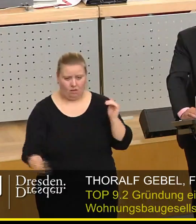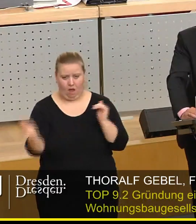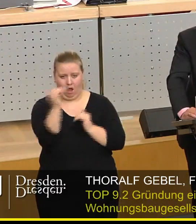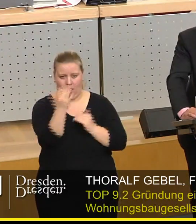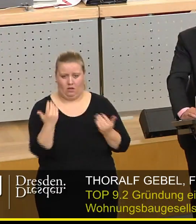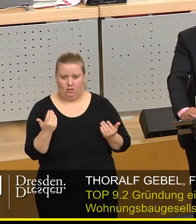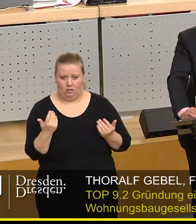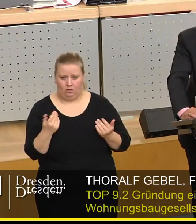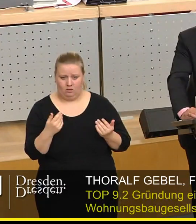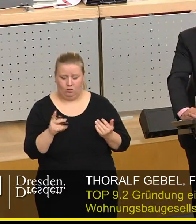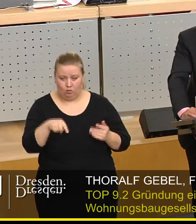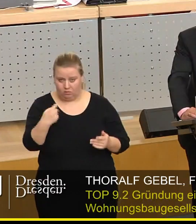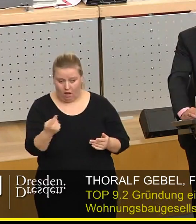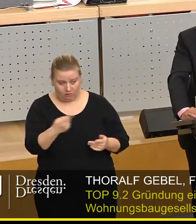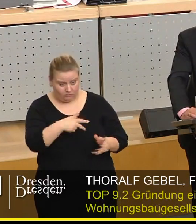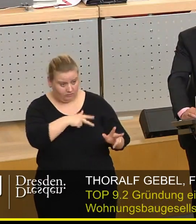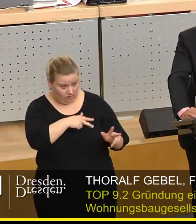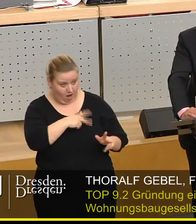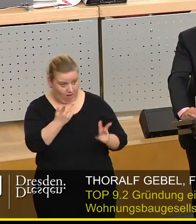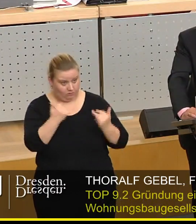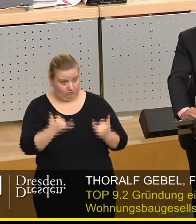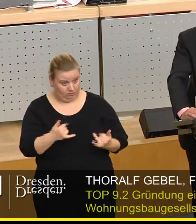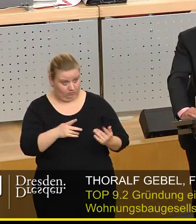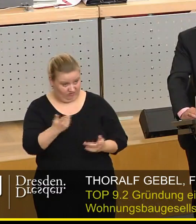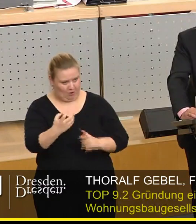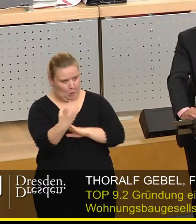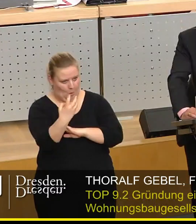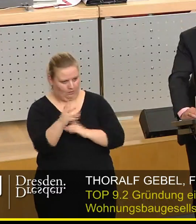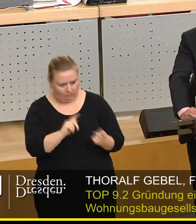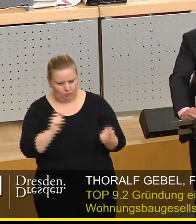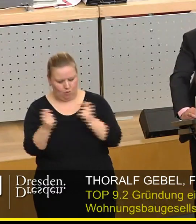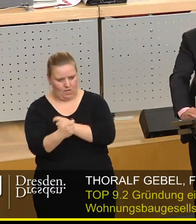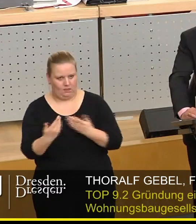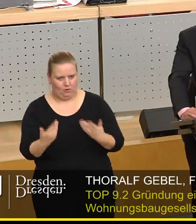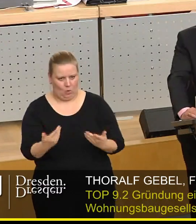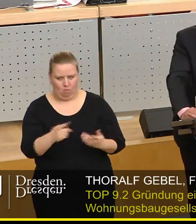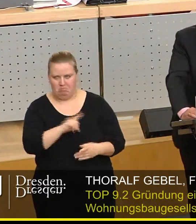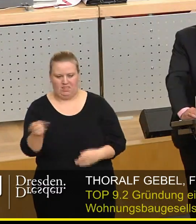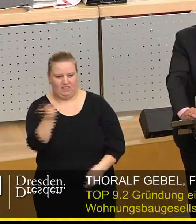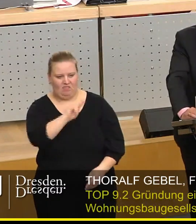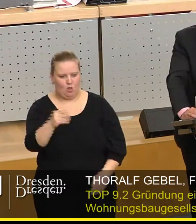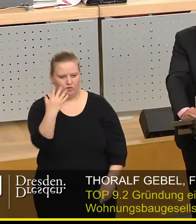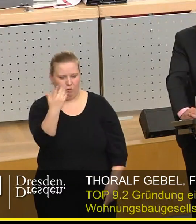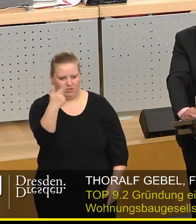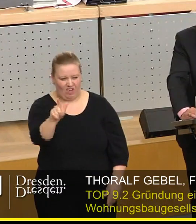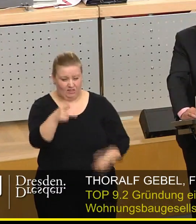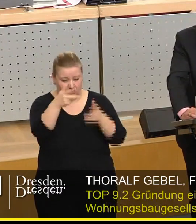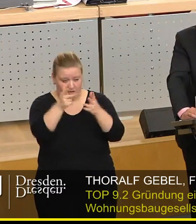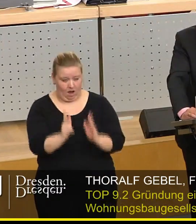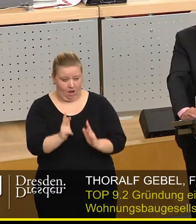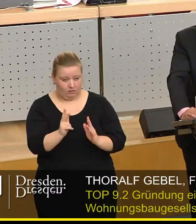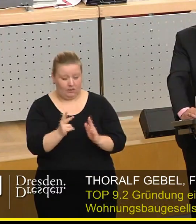und gehen wir mal davon aus, sie setzen wirklich das um, was sie hier androhen, dass sie quasi bis 2025 8